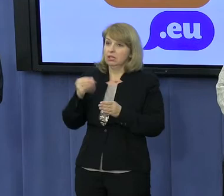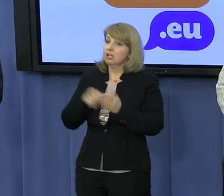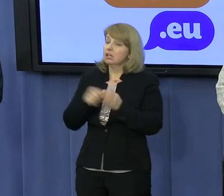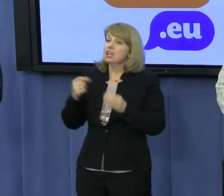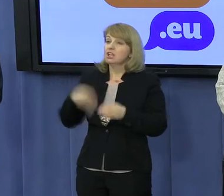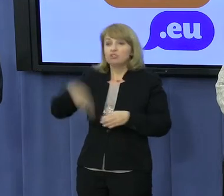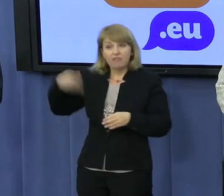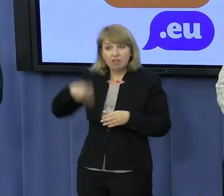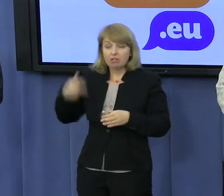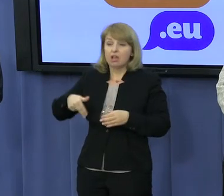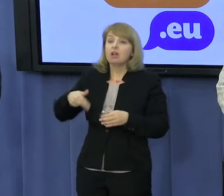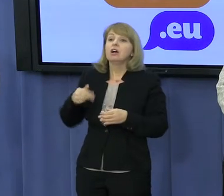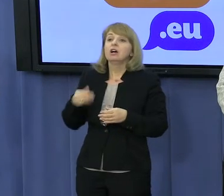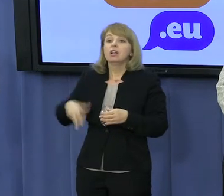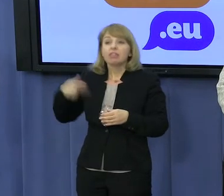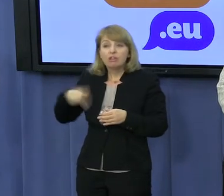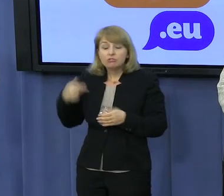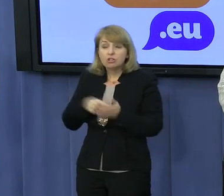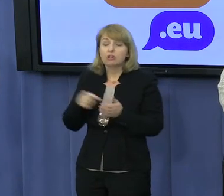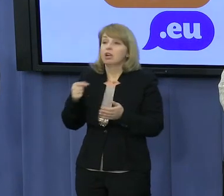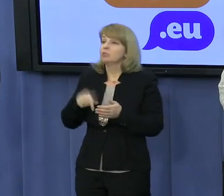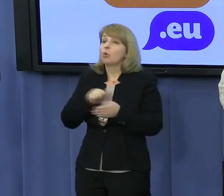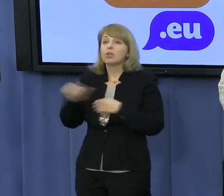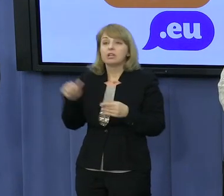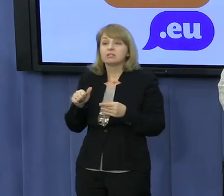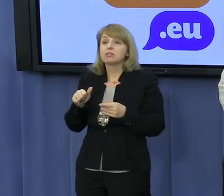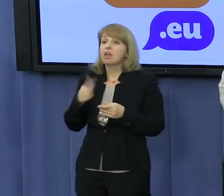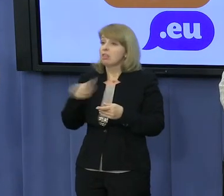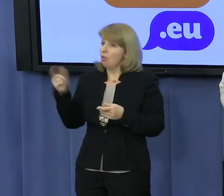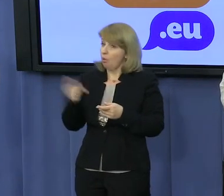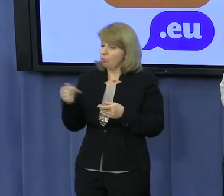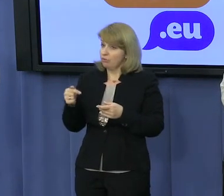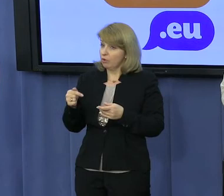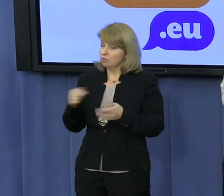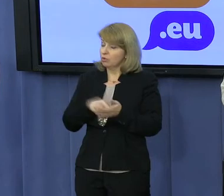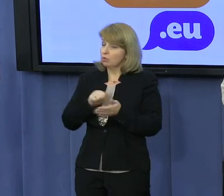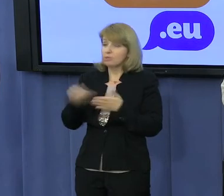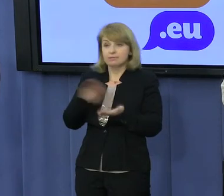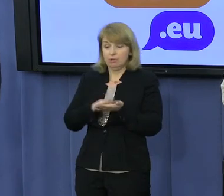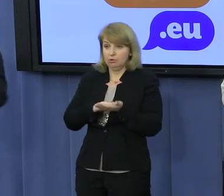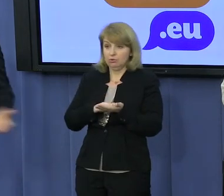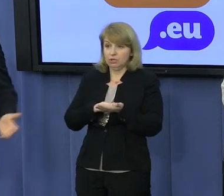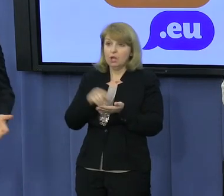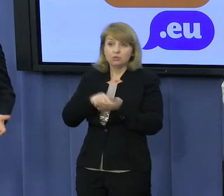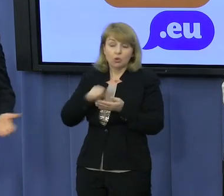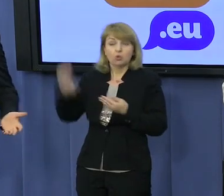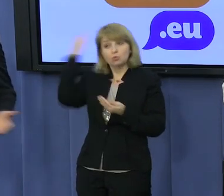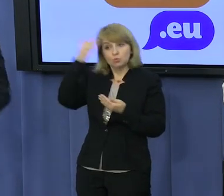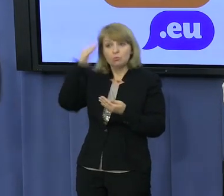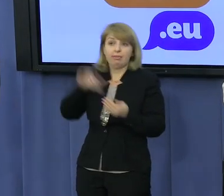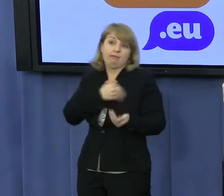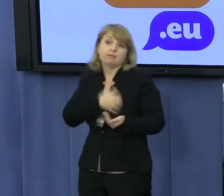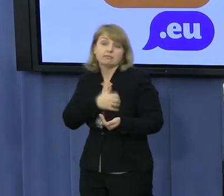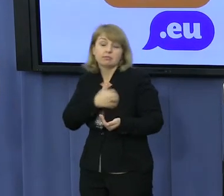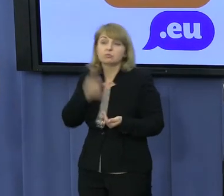że święta, niedziela powinna być przywilejem, a nie obowiązkiem. Nie wynikać z litery prawa, tylko z sumienia i z